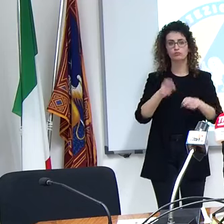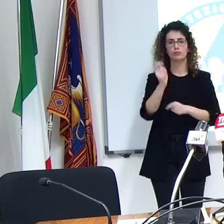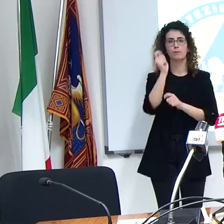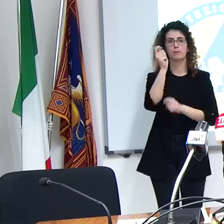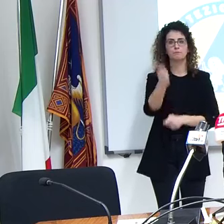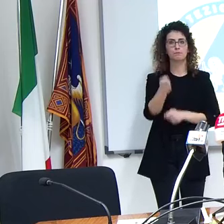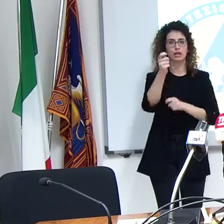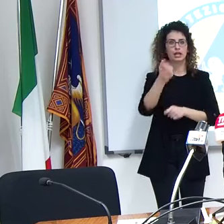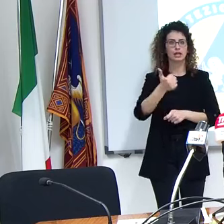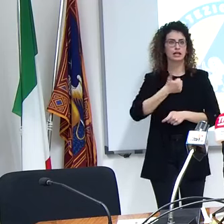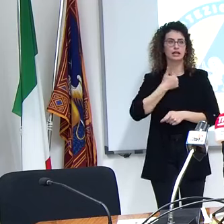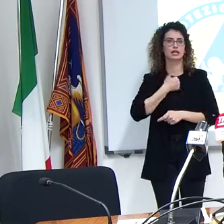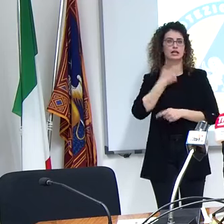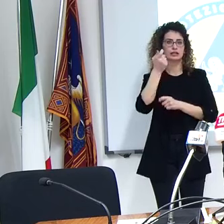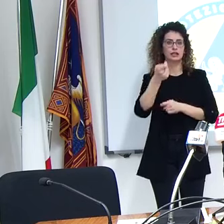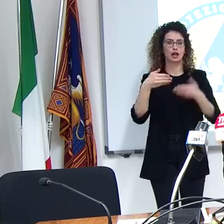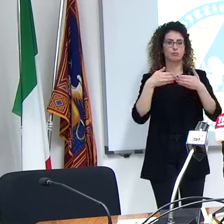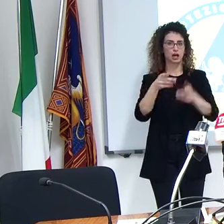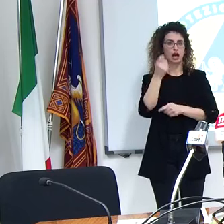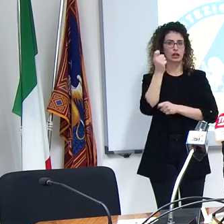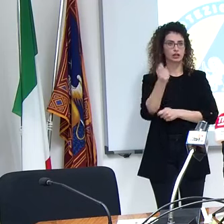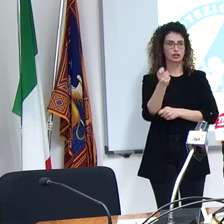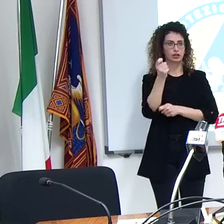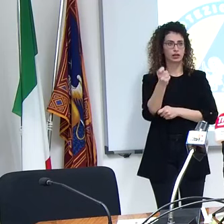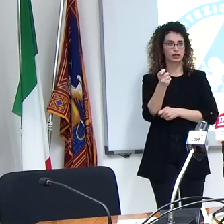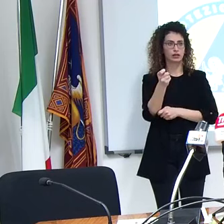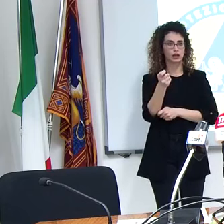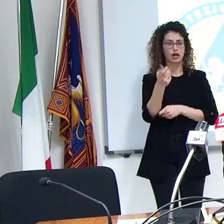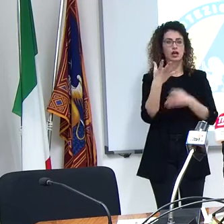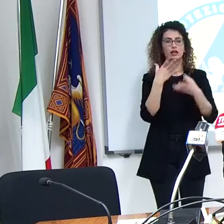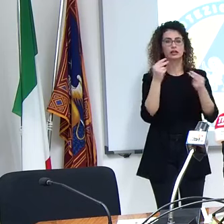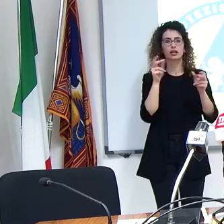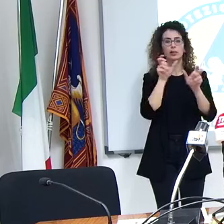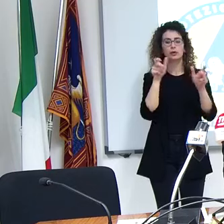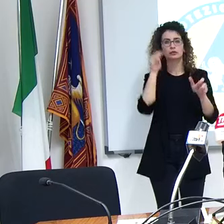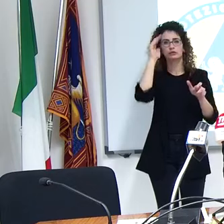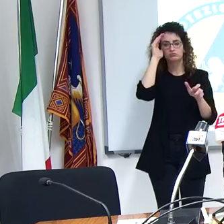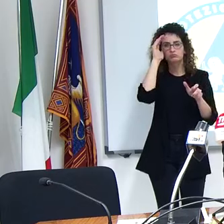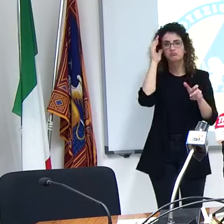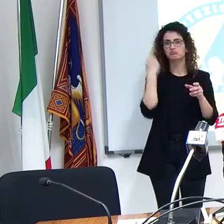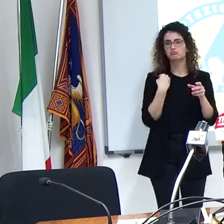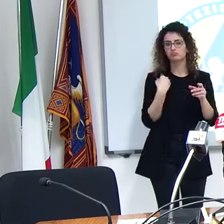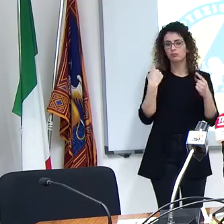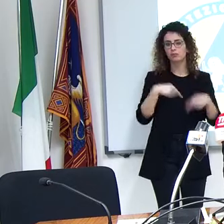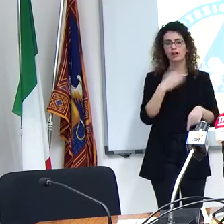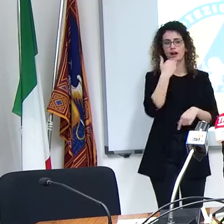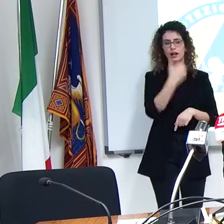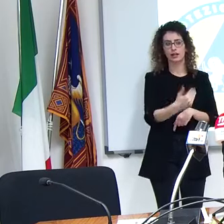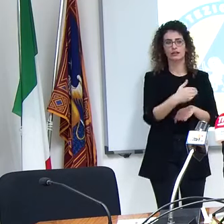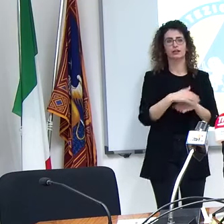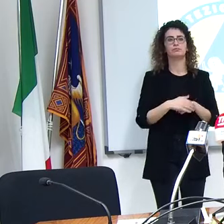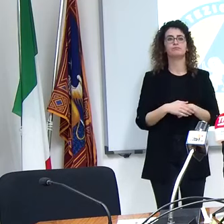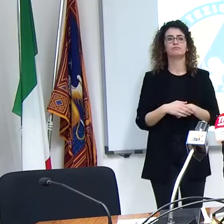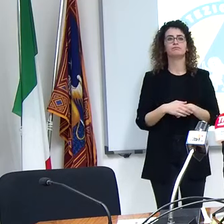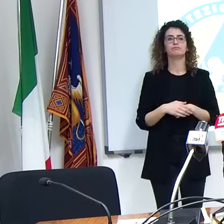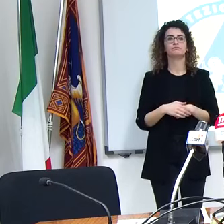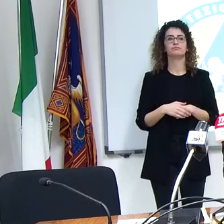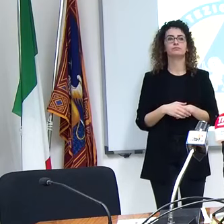individuale in barca domanda di molti telespettatori grazie allora ecco